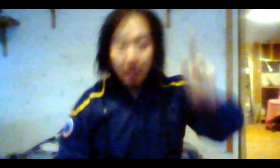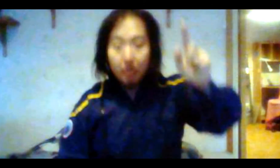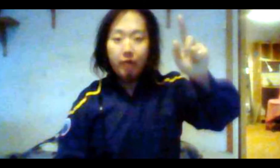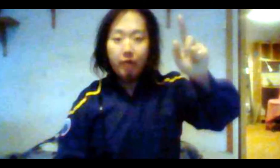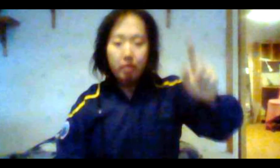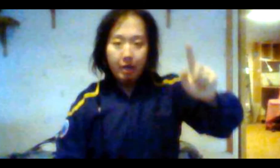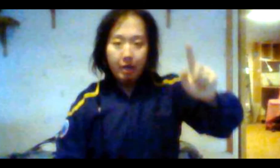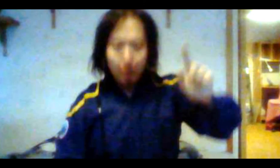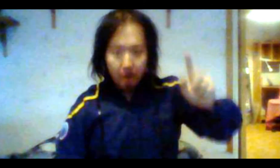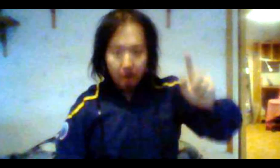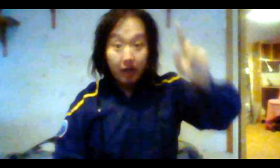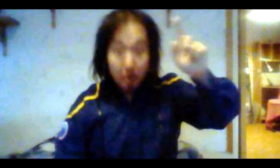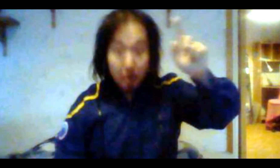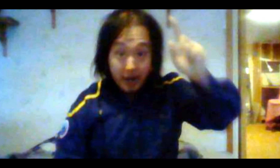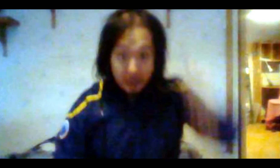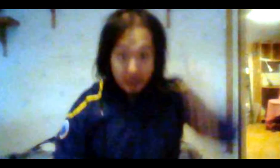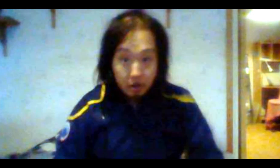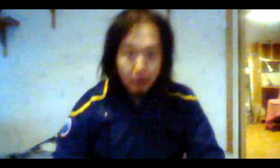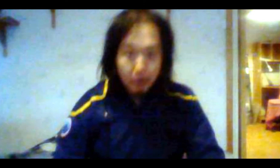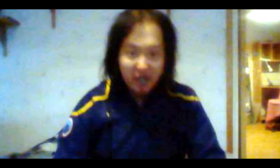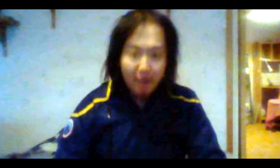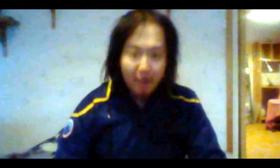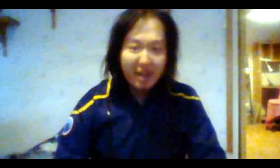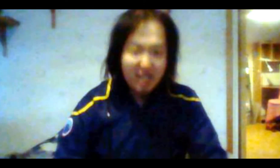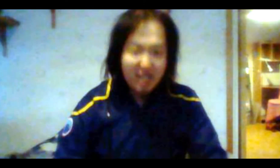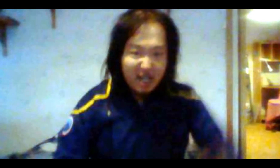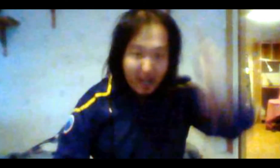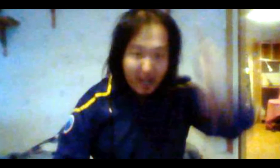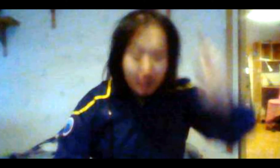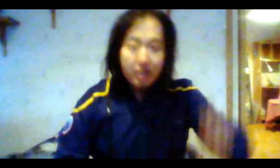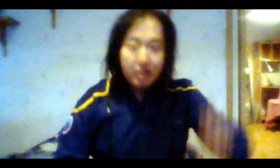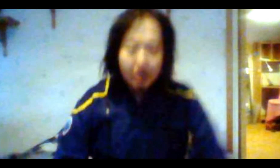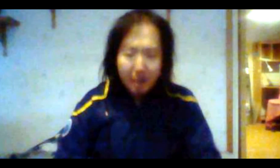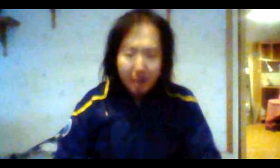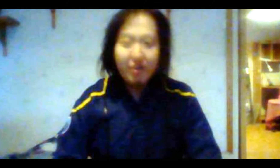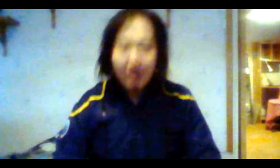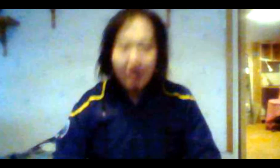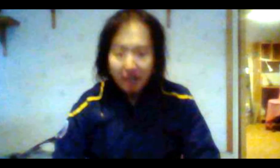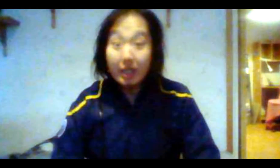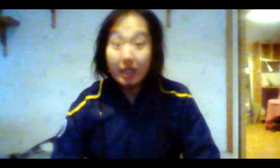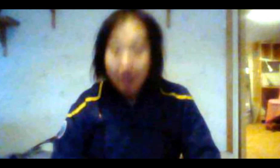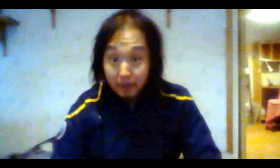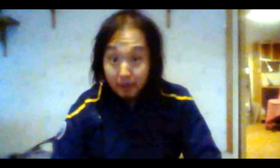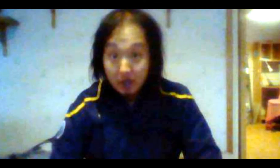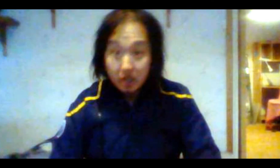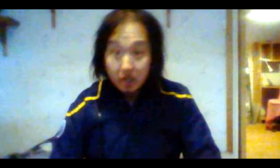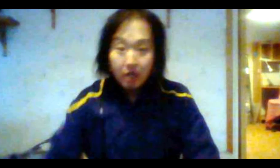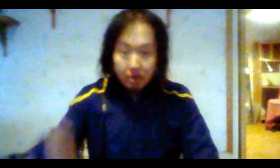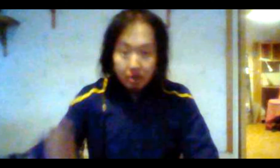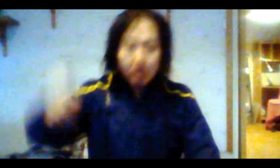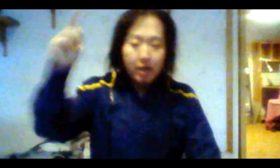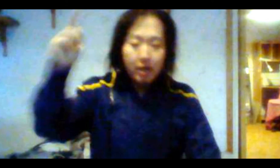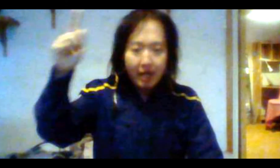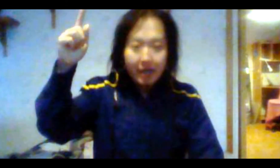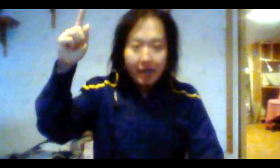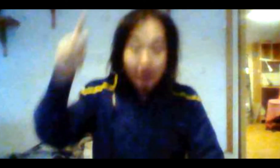34an bort Fan nu är det slut på gamle tider Ja nu är det färdigt inom Kurt Nu ska hela